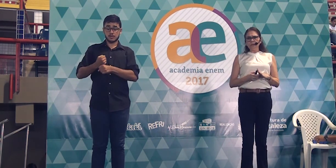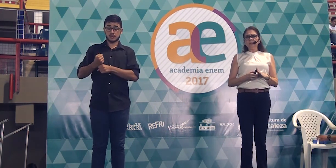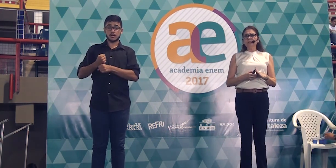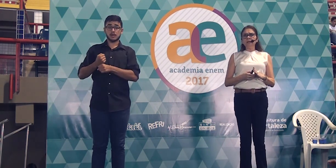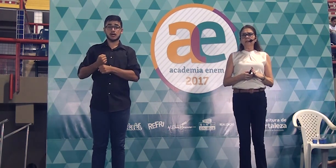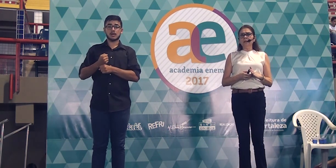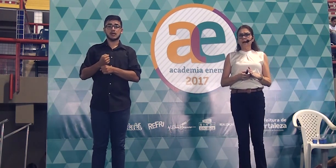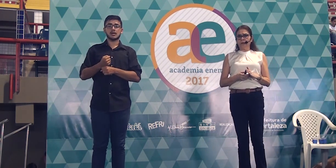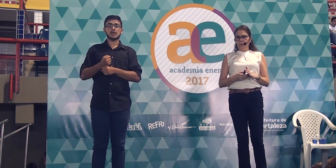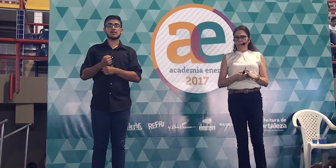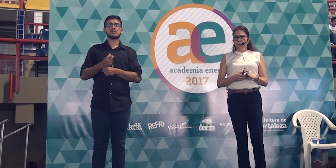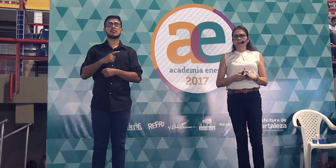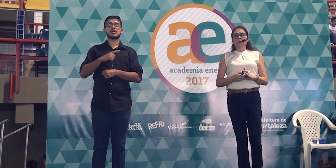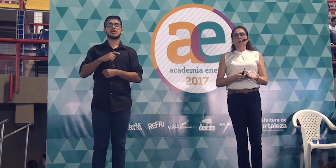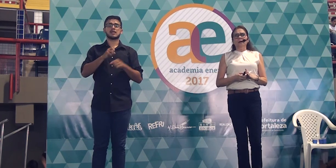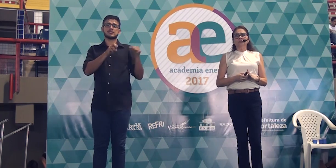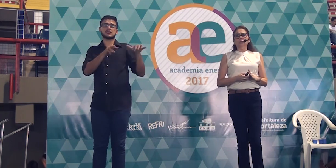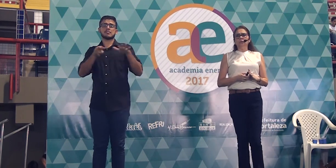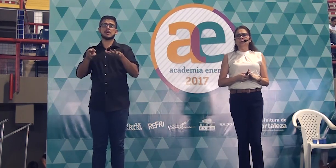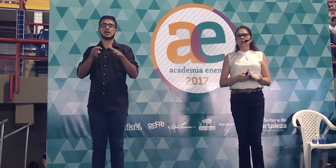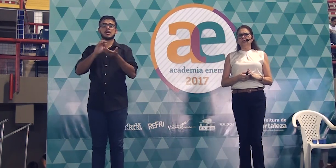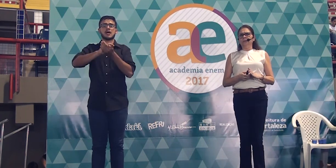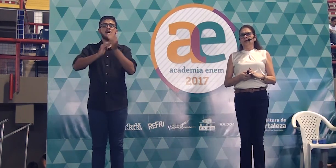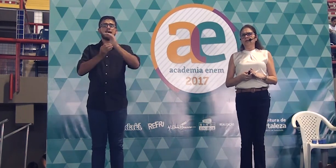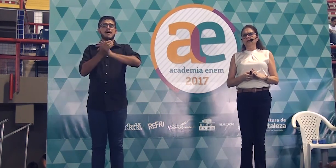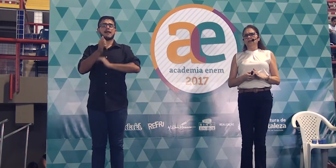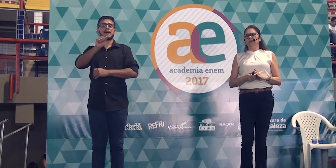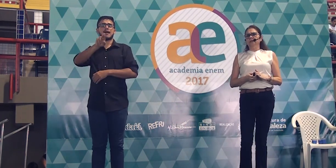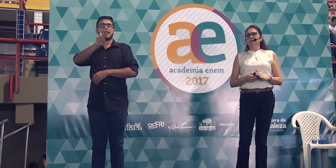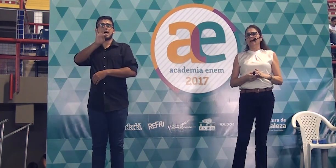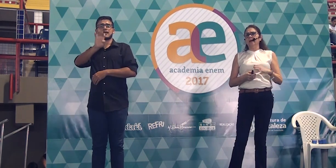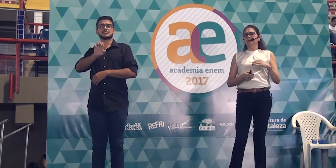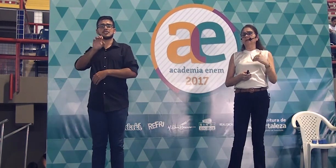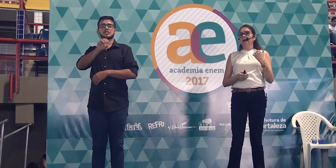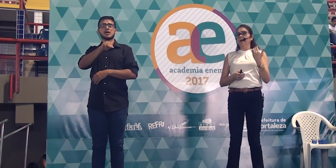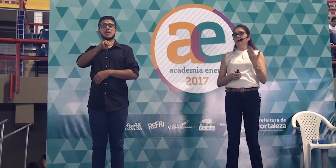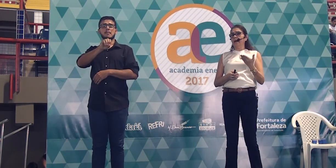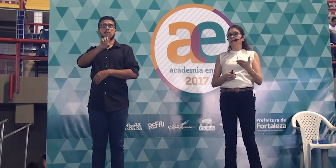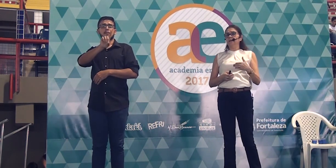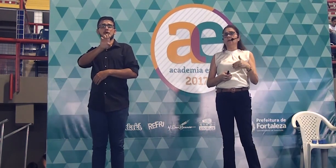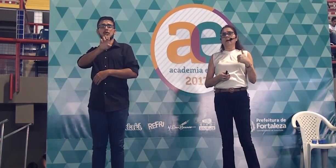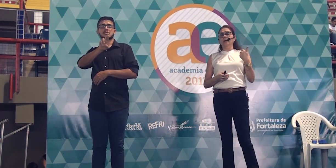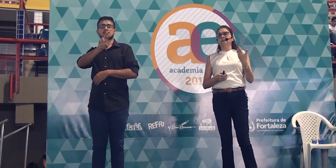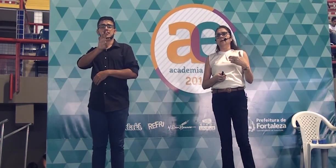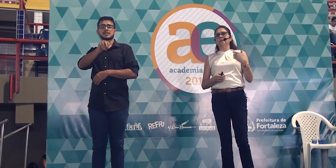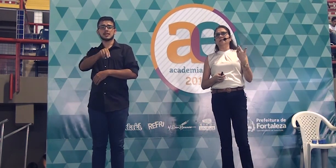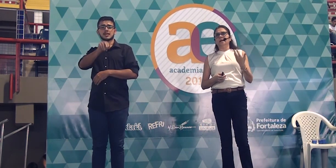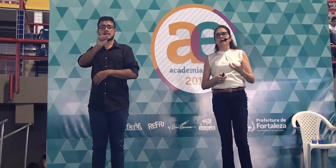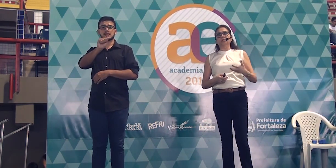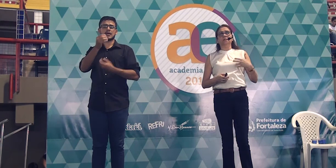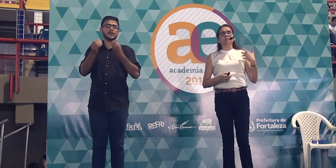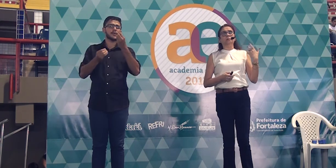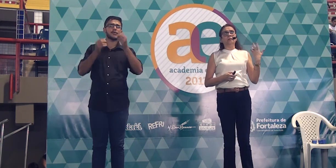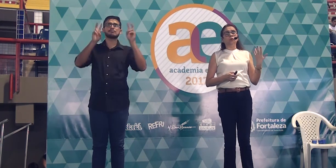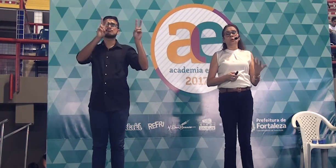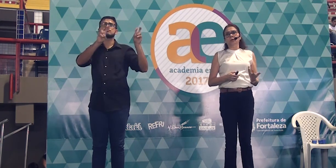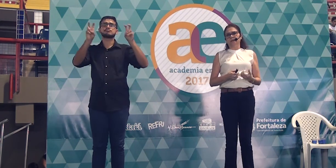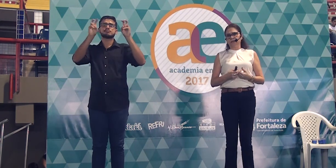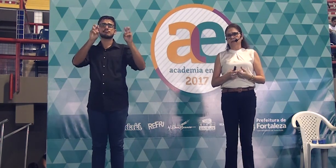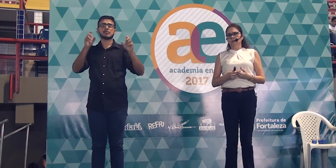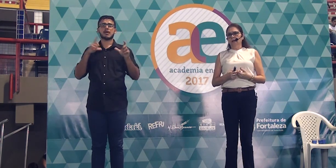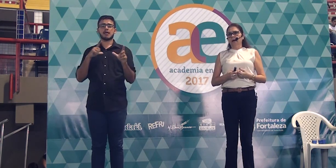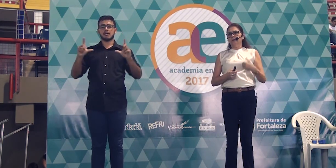centenário. E um assunto muito importante é com relação às artes, às